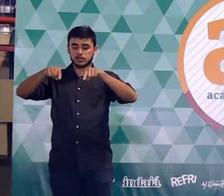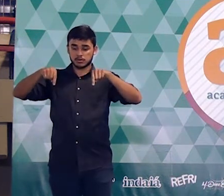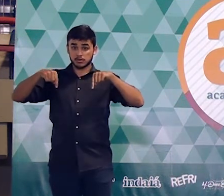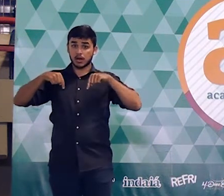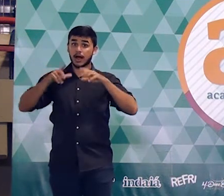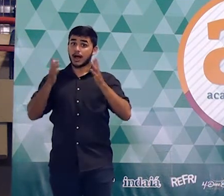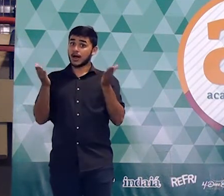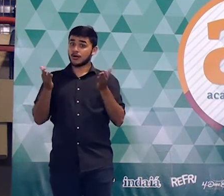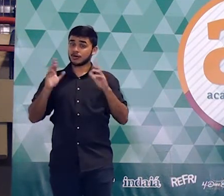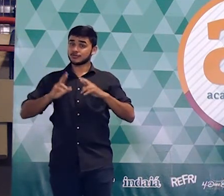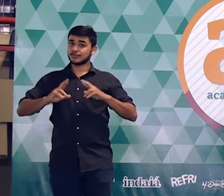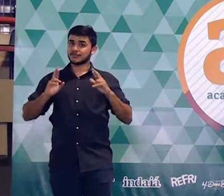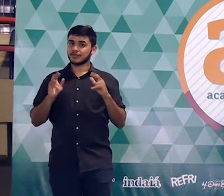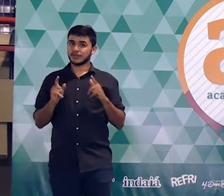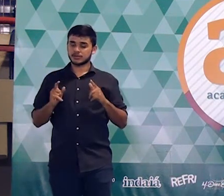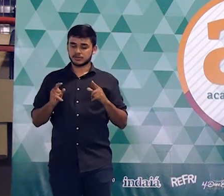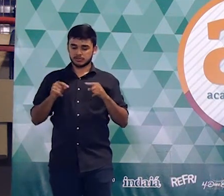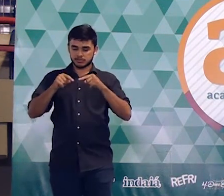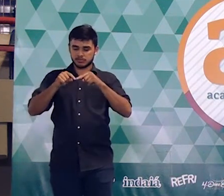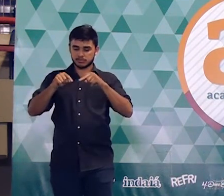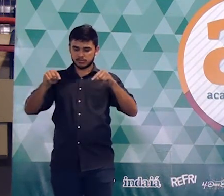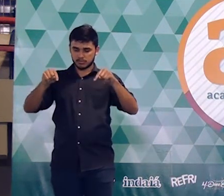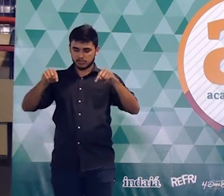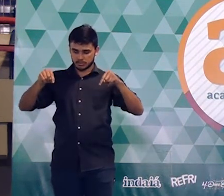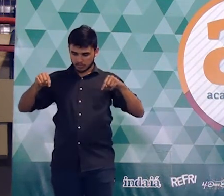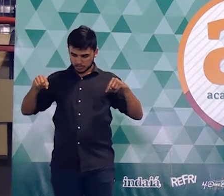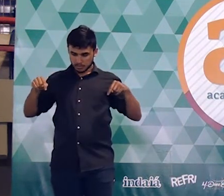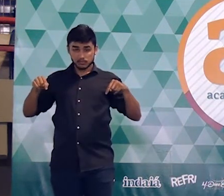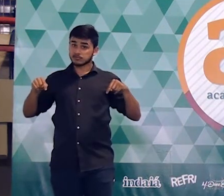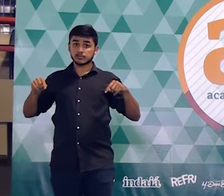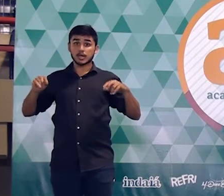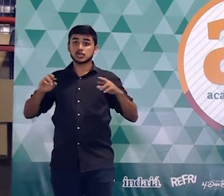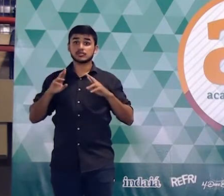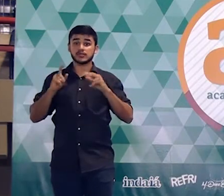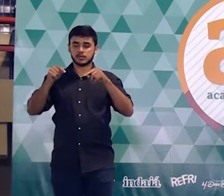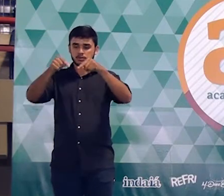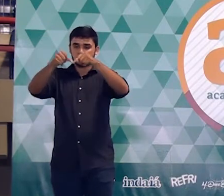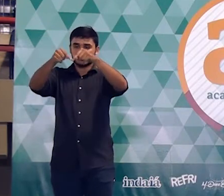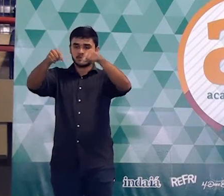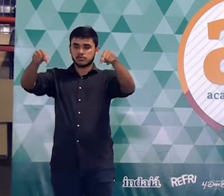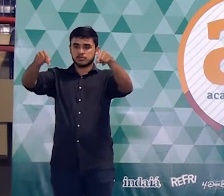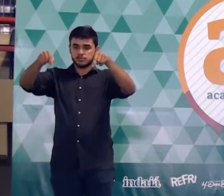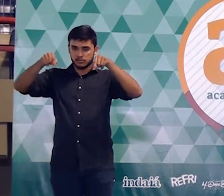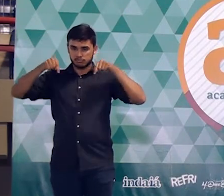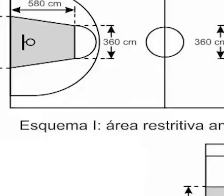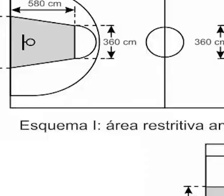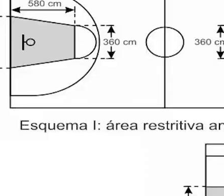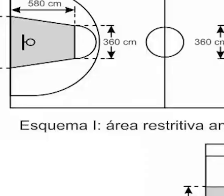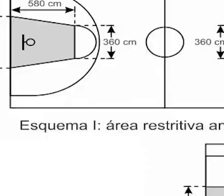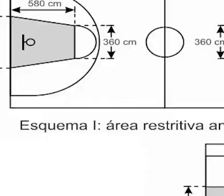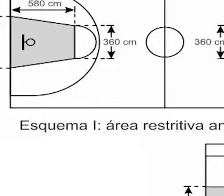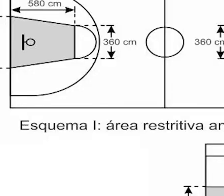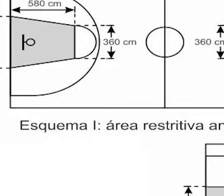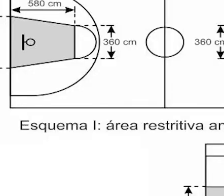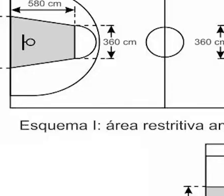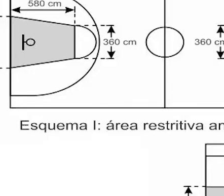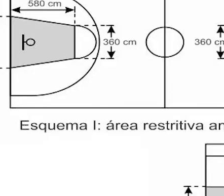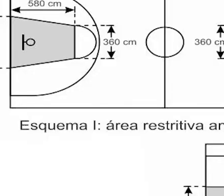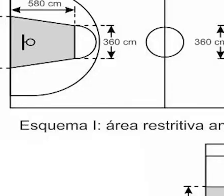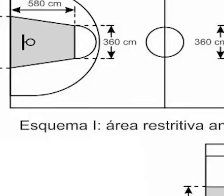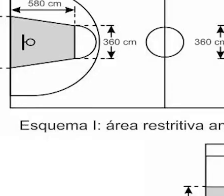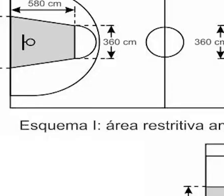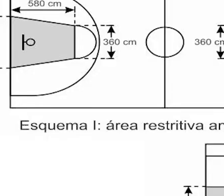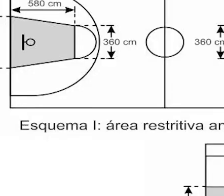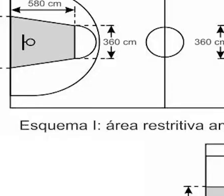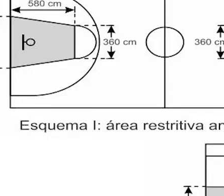retângulos, como mostra o esquema 2. Então, veja como era antes uma quadra de basquete e como